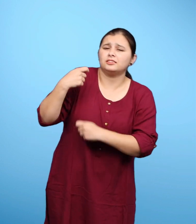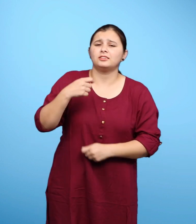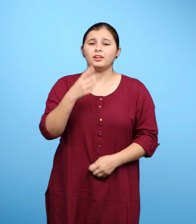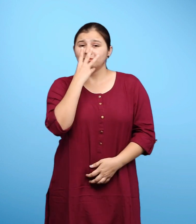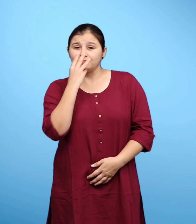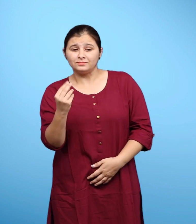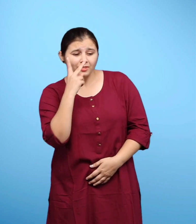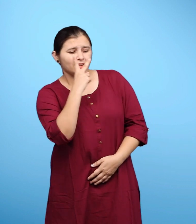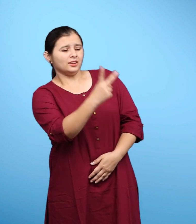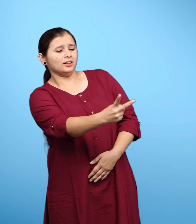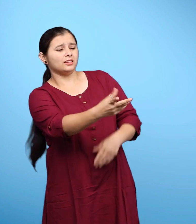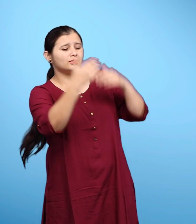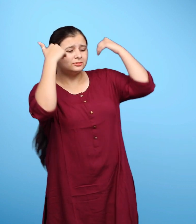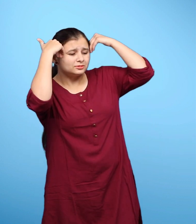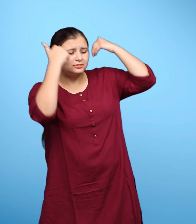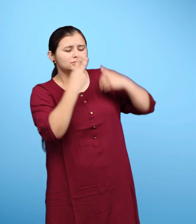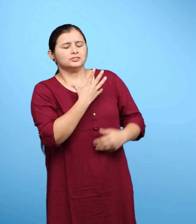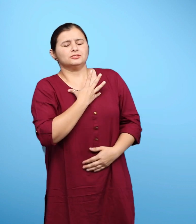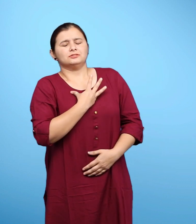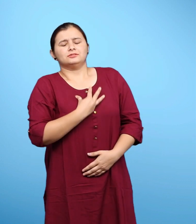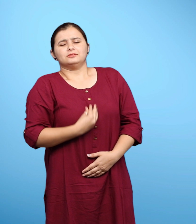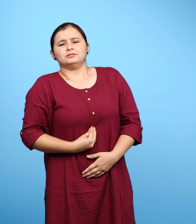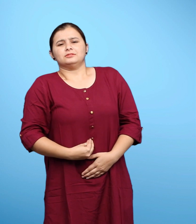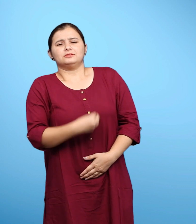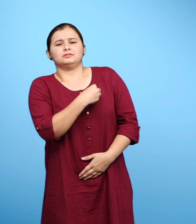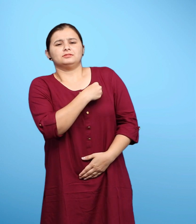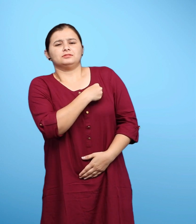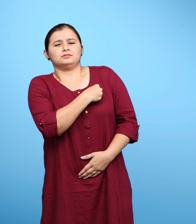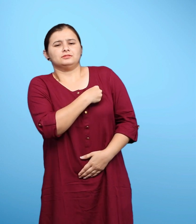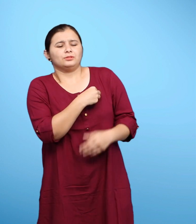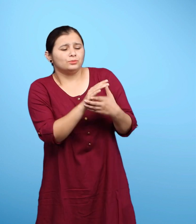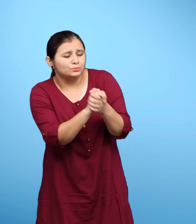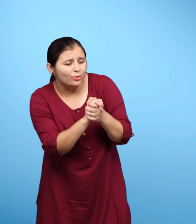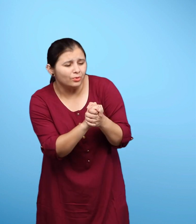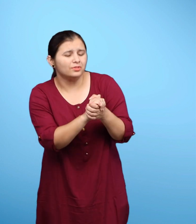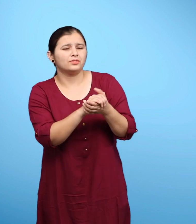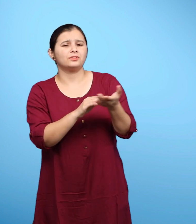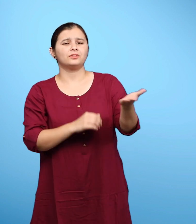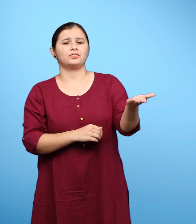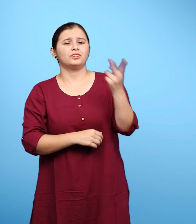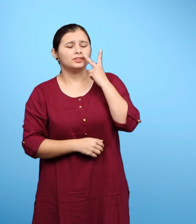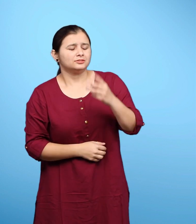दूर खड़ा सियार दुखी मन से मित्र गधे की दुर्दशा देखता रहा